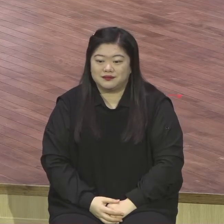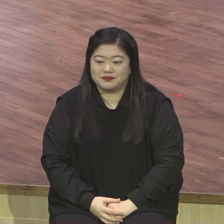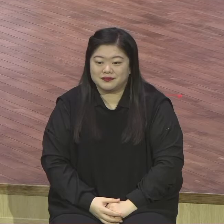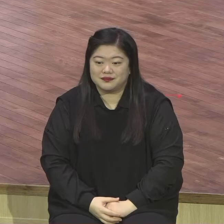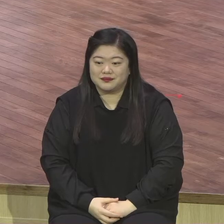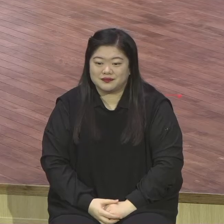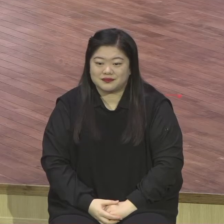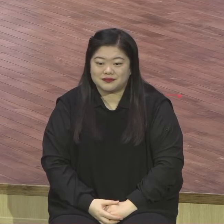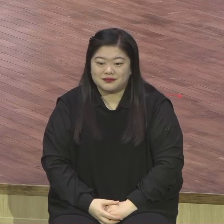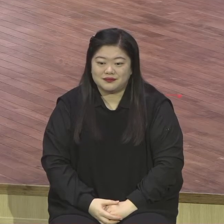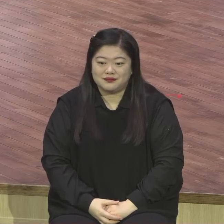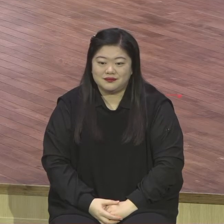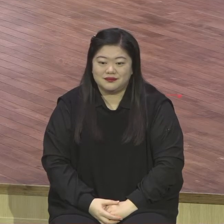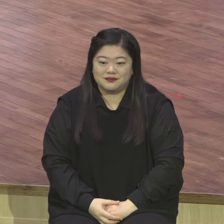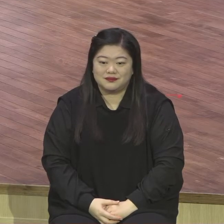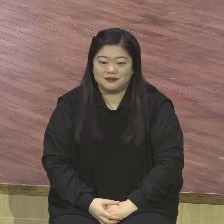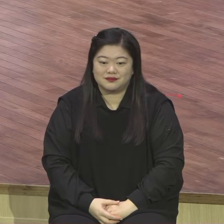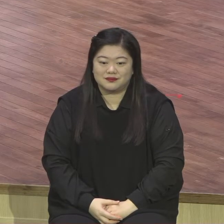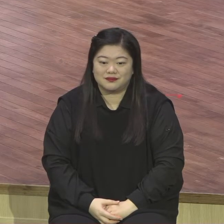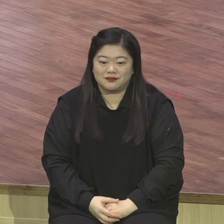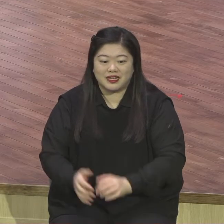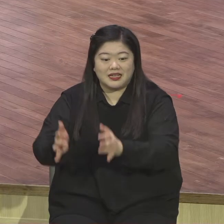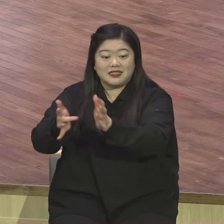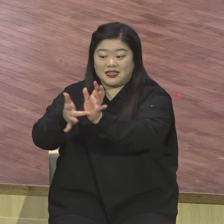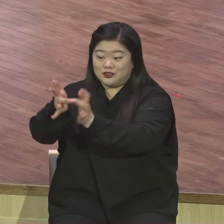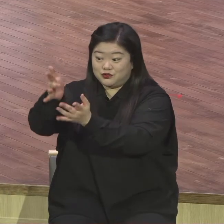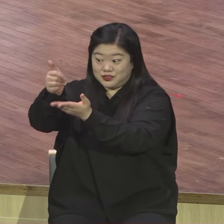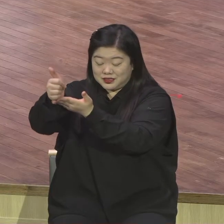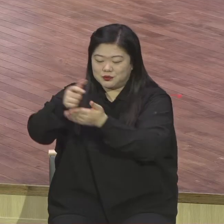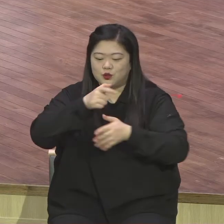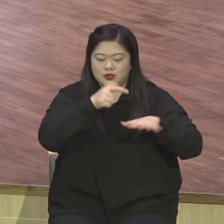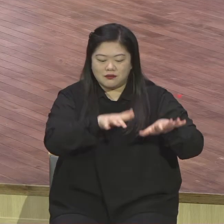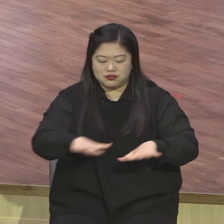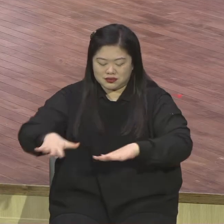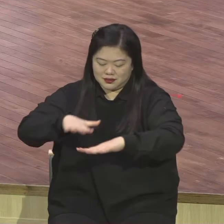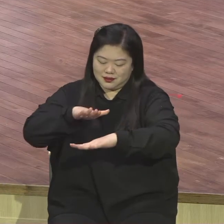예수님께서 물 위로 걸으셨다는 이 사실에 대해서